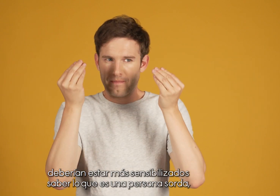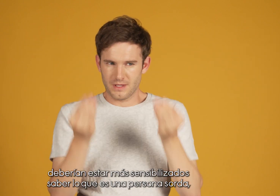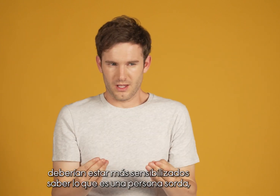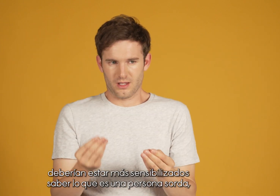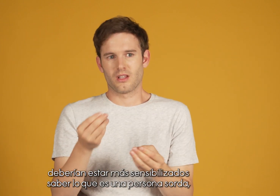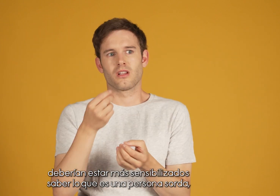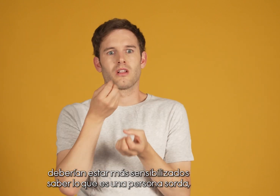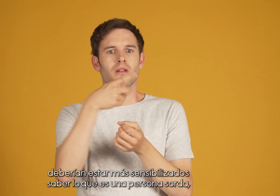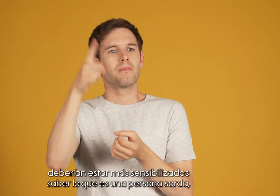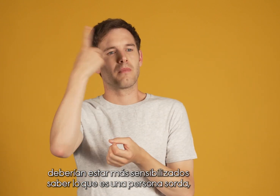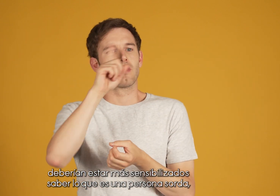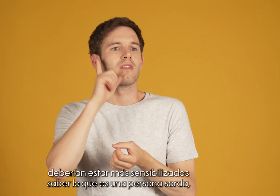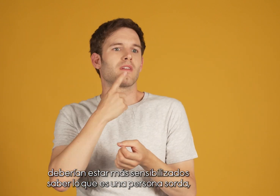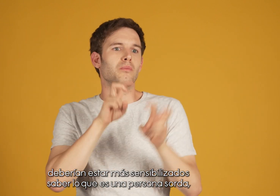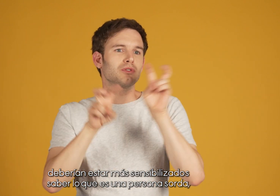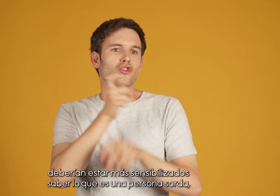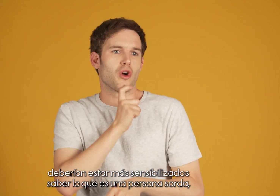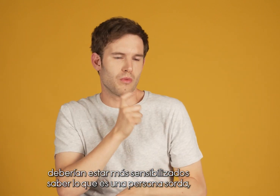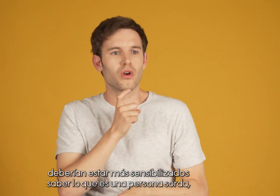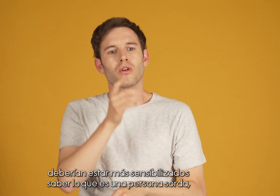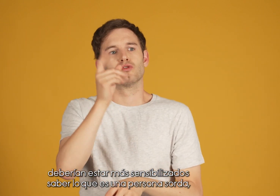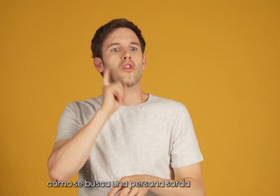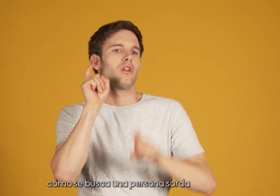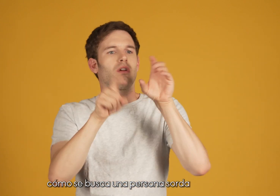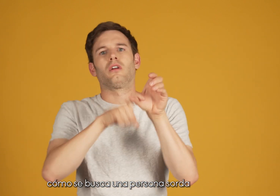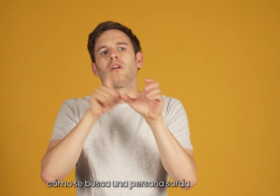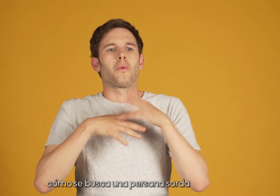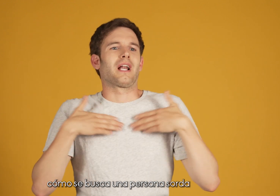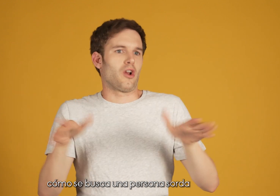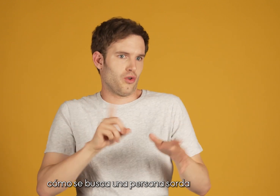debería estar más sensibilizado, saber lo que es una persona sorda, cómo se busca una persona sorda.